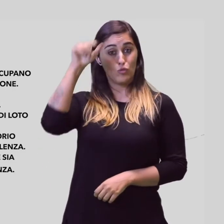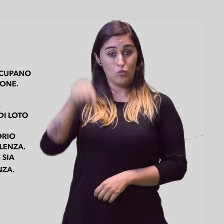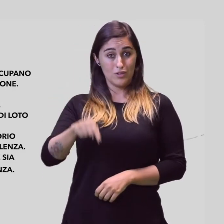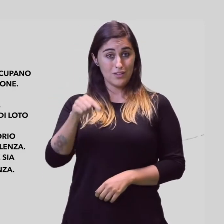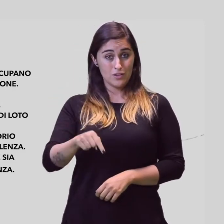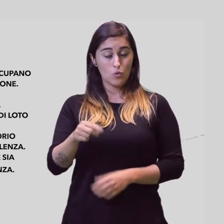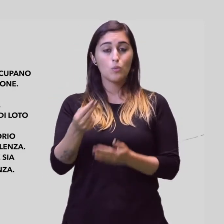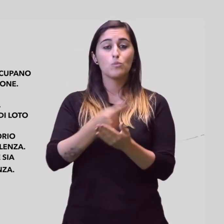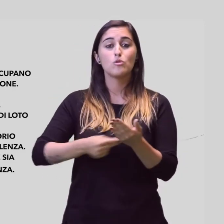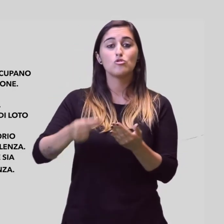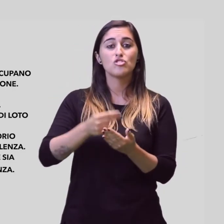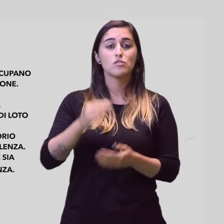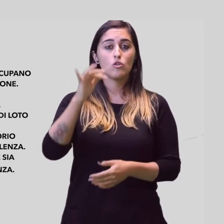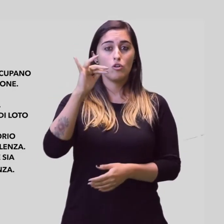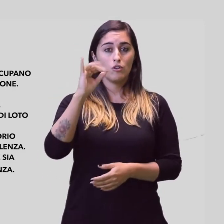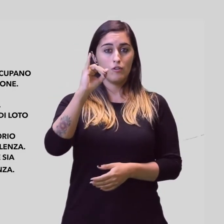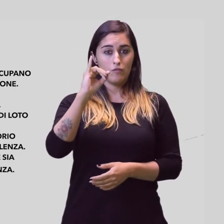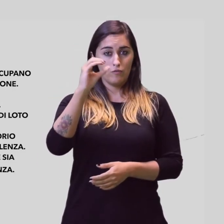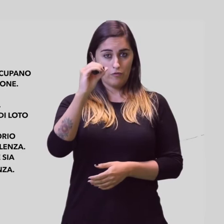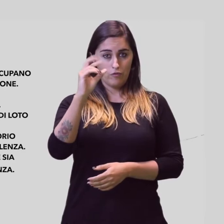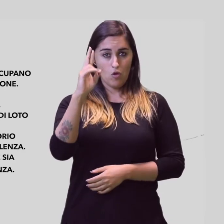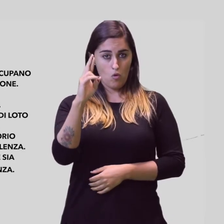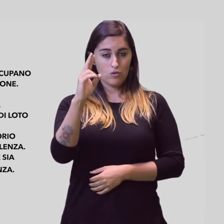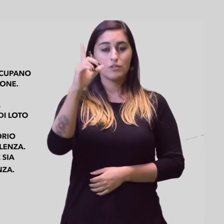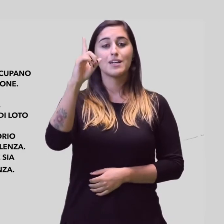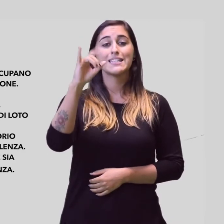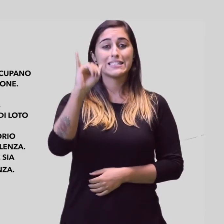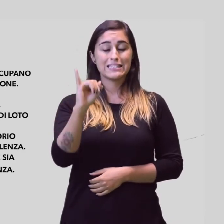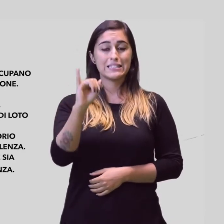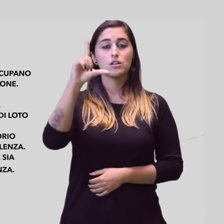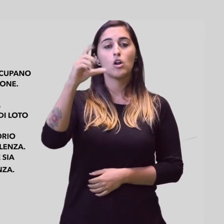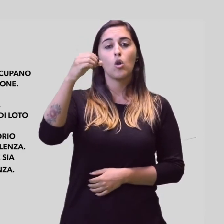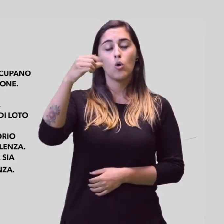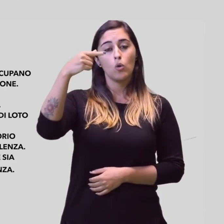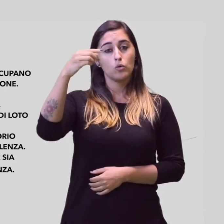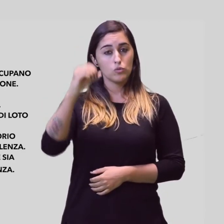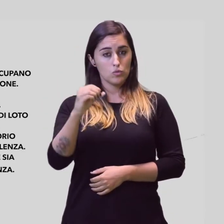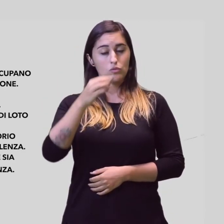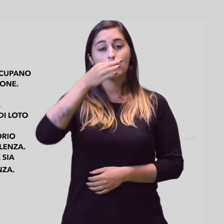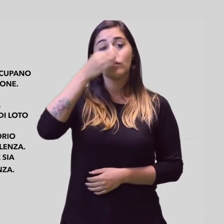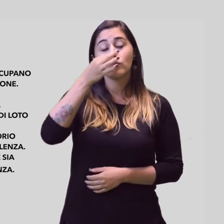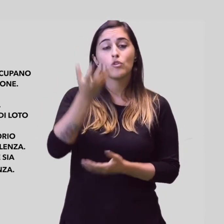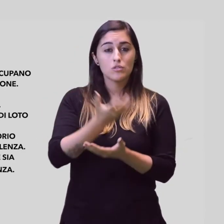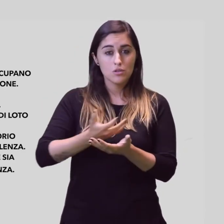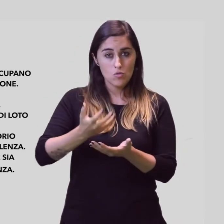questo motivo a Torino il progetto Fior di Loto offre due